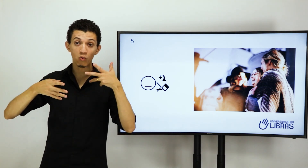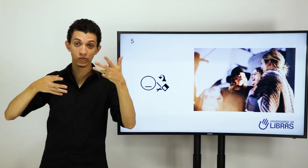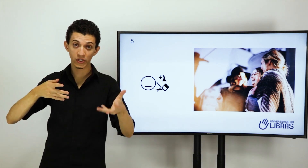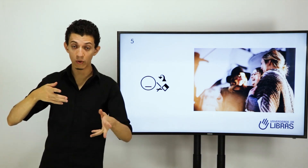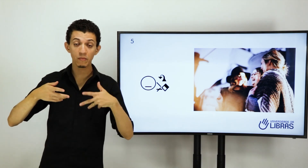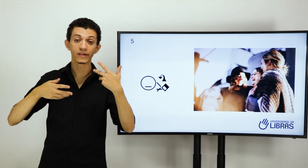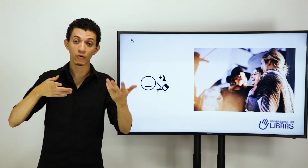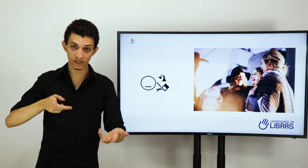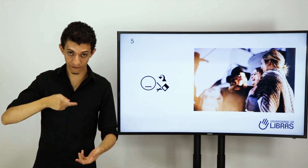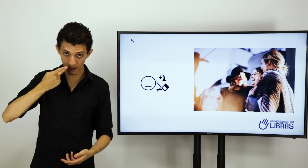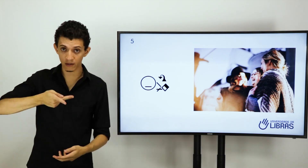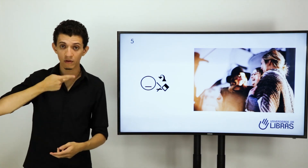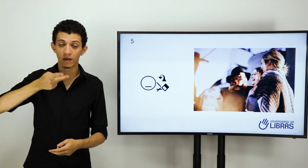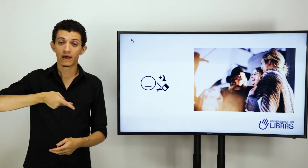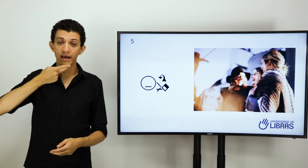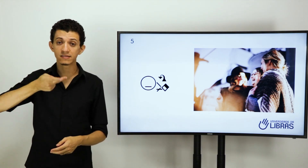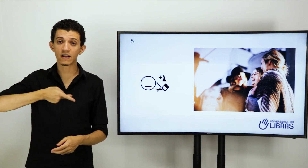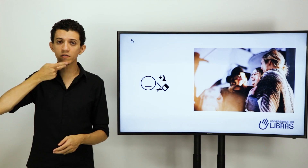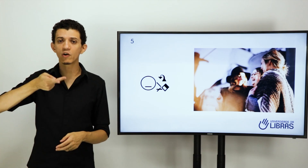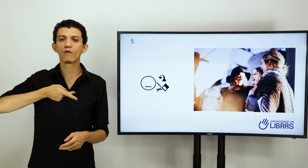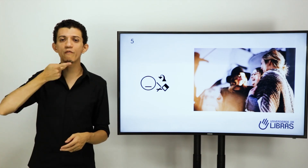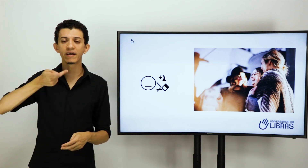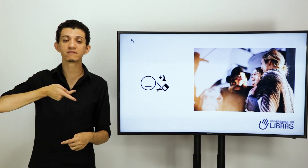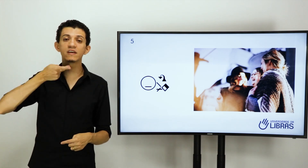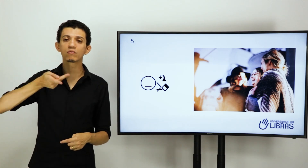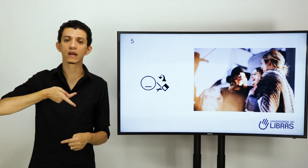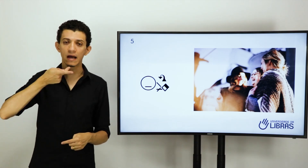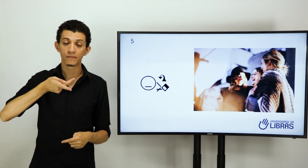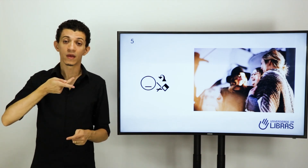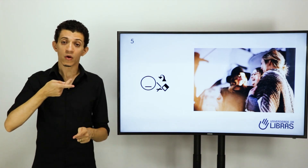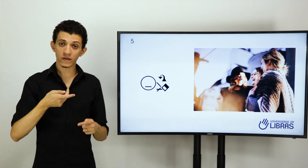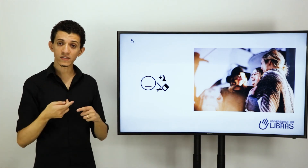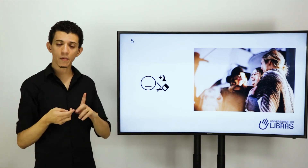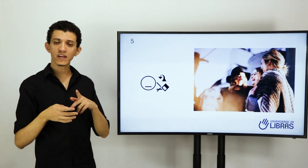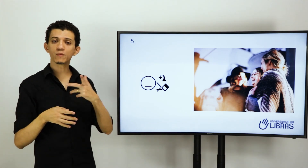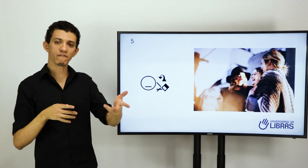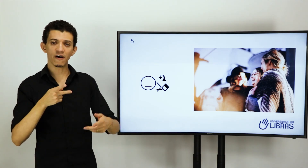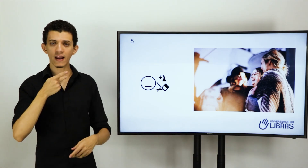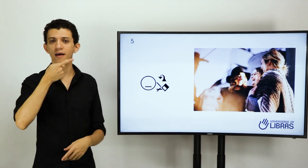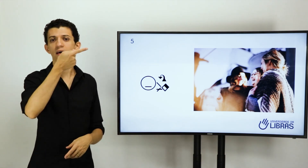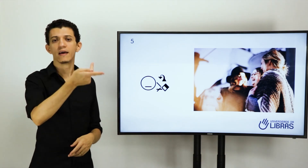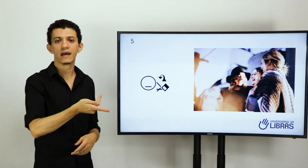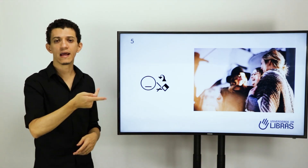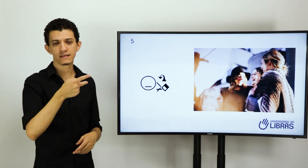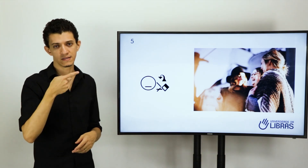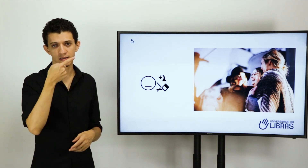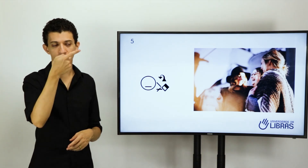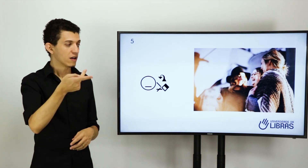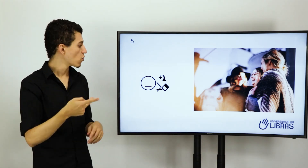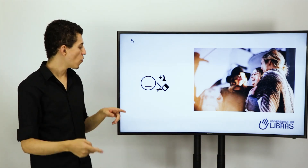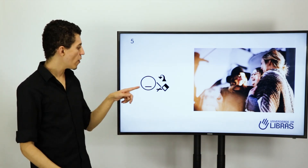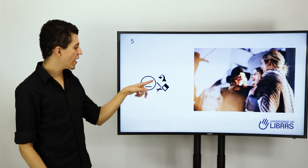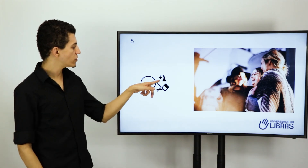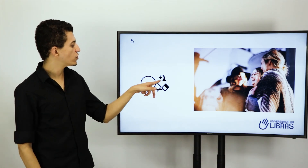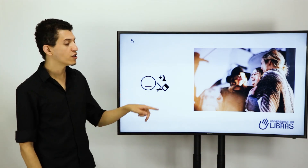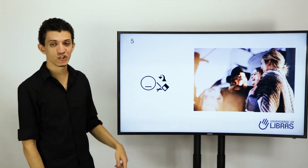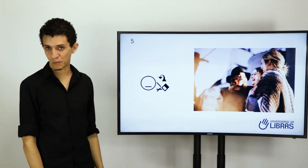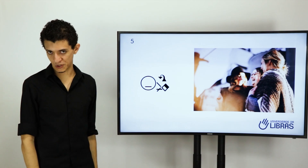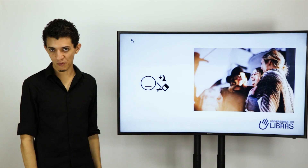contínua, muita coisa está falando, esse sinal tem movimento circular. Quando é somente uma fala, ele é assim, com este tipo de